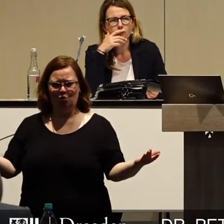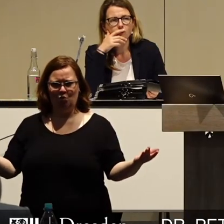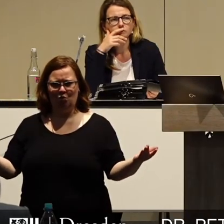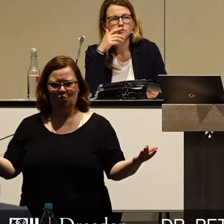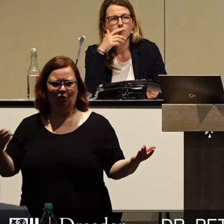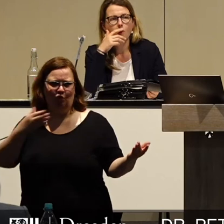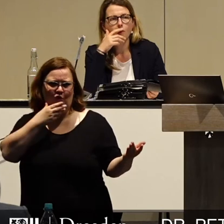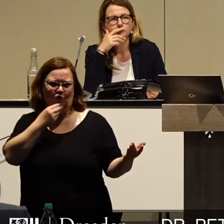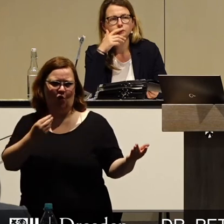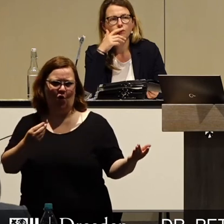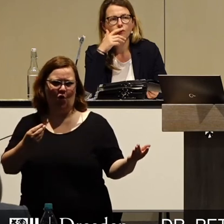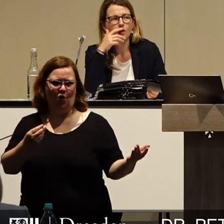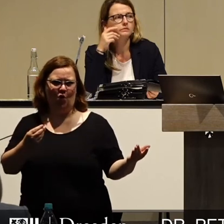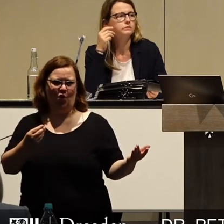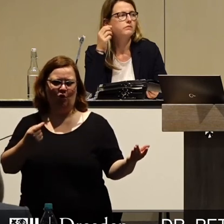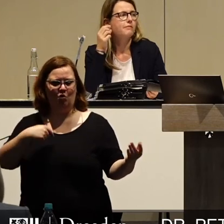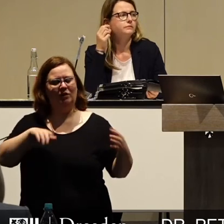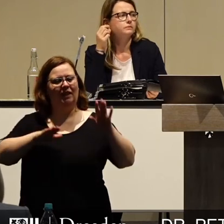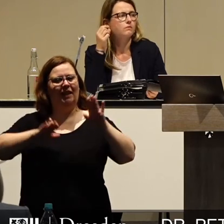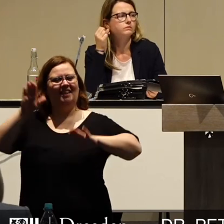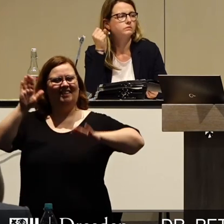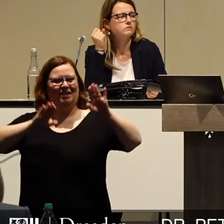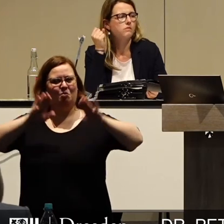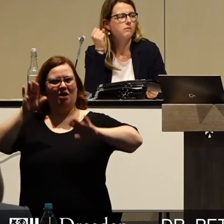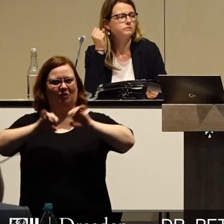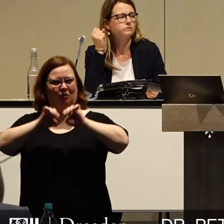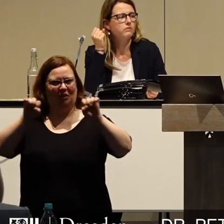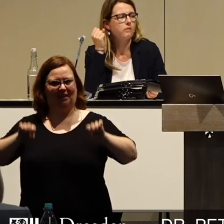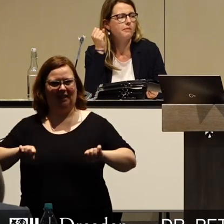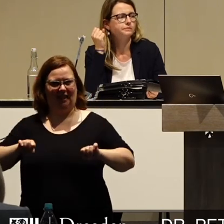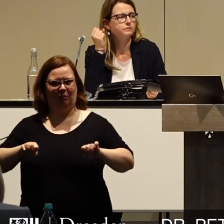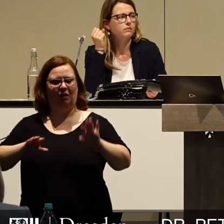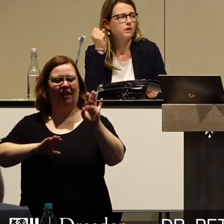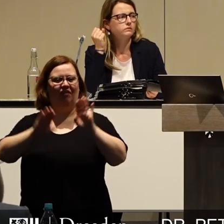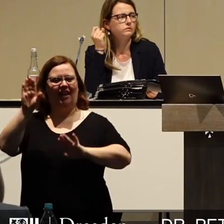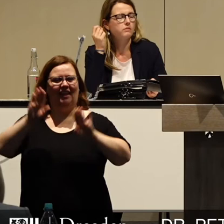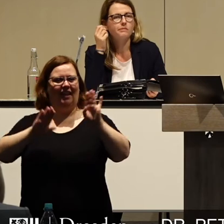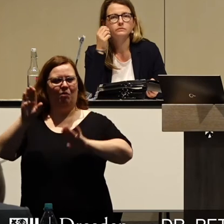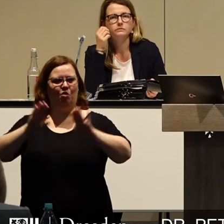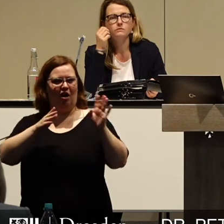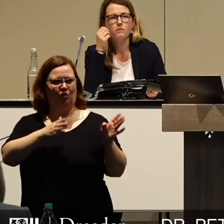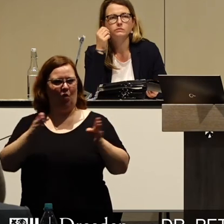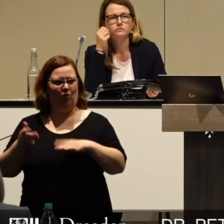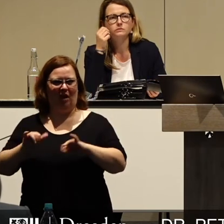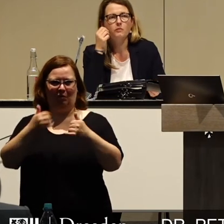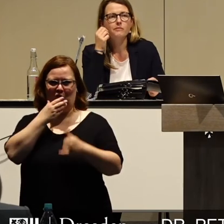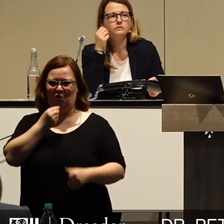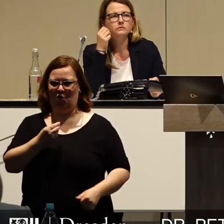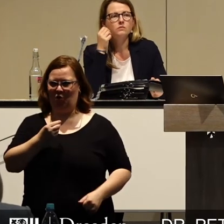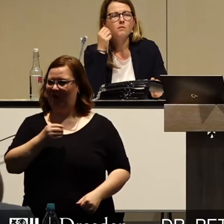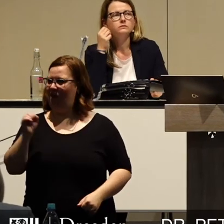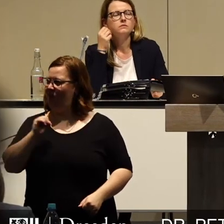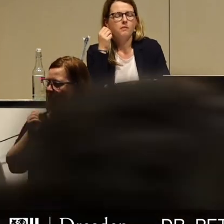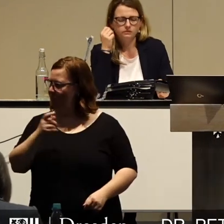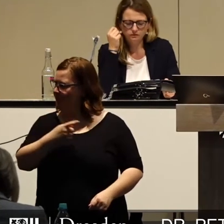auch wunderbar, in einem demokratischen System, einer demokratischen Ordnung zu leben. Denn wir alle sitzen